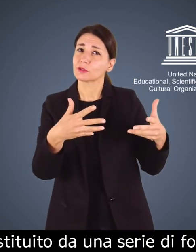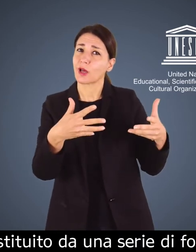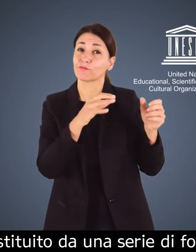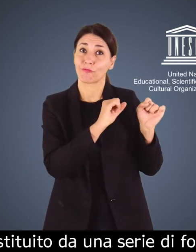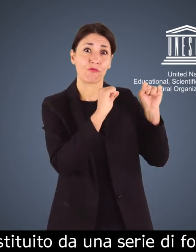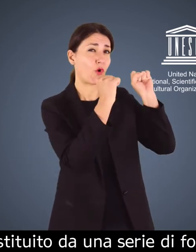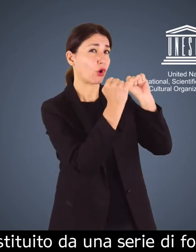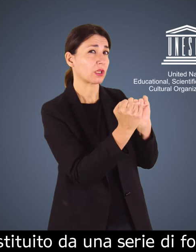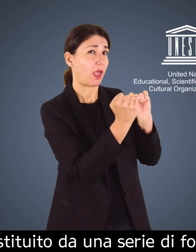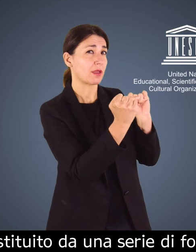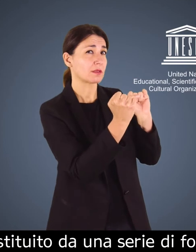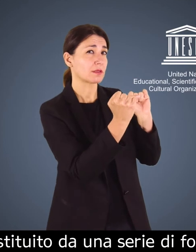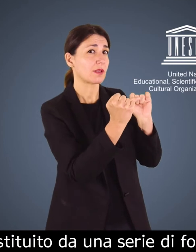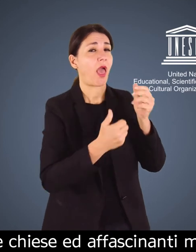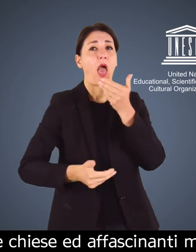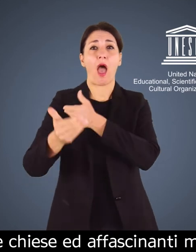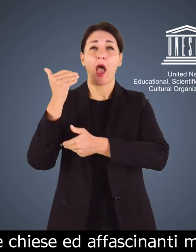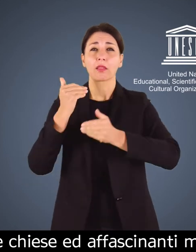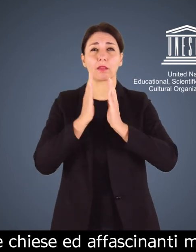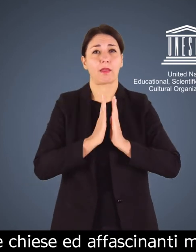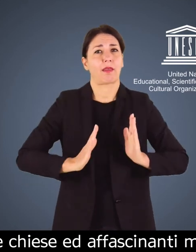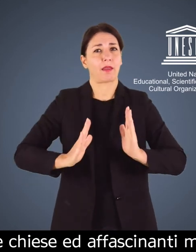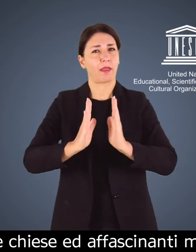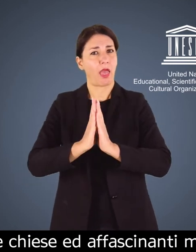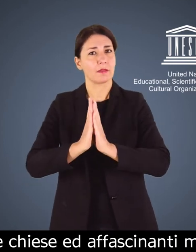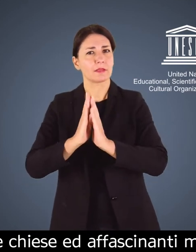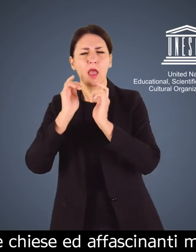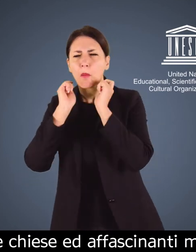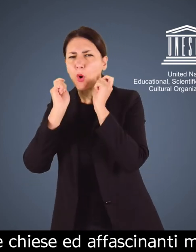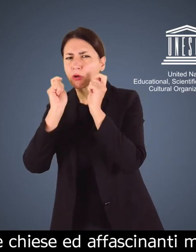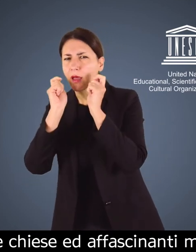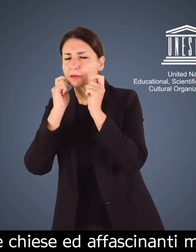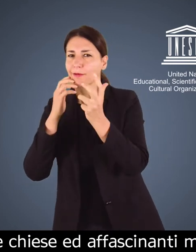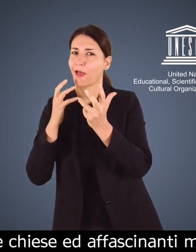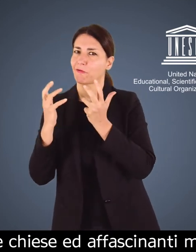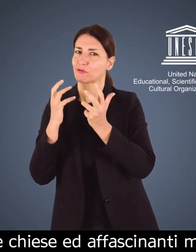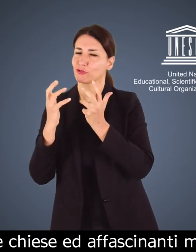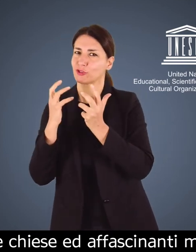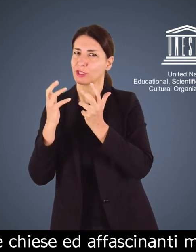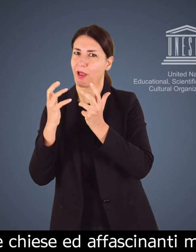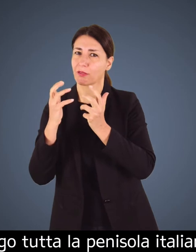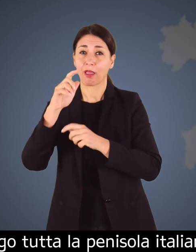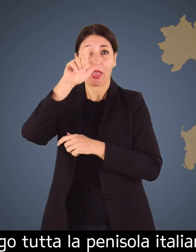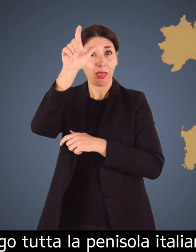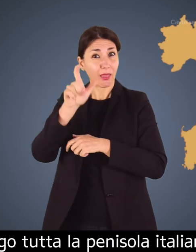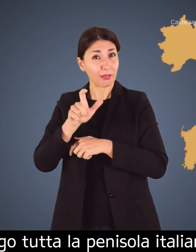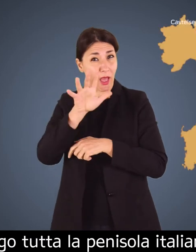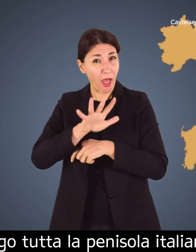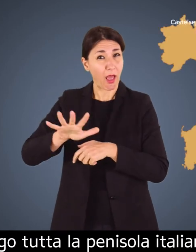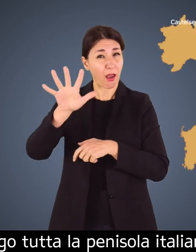da una serie di fortezze antiche chiese ed affascinanti monasteri distribuiti lungo